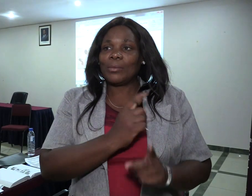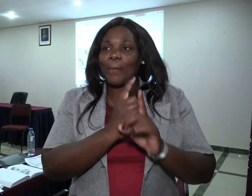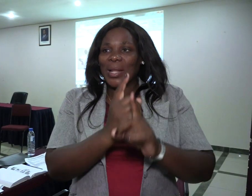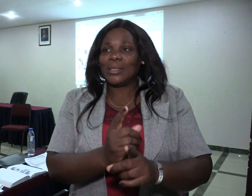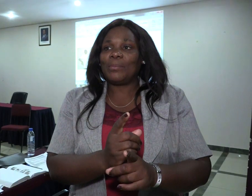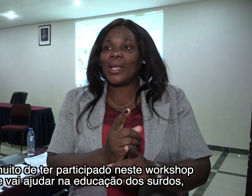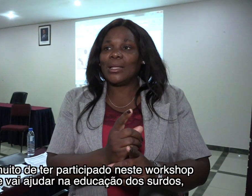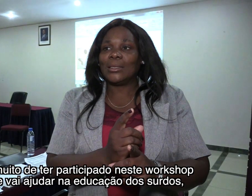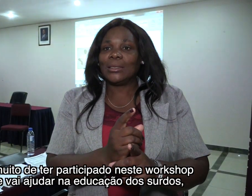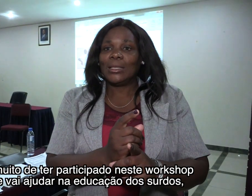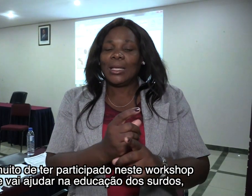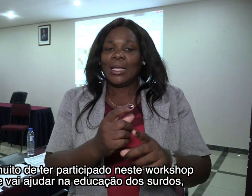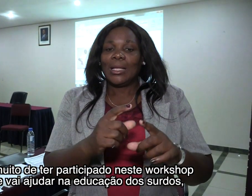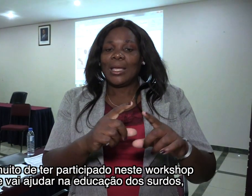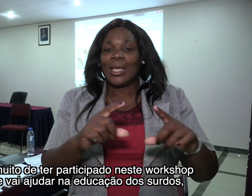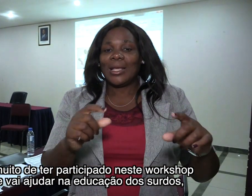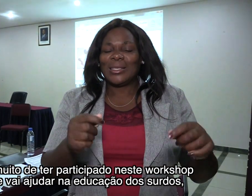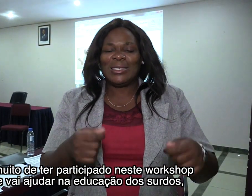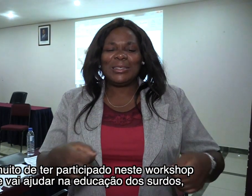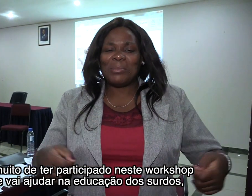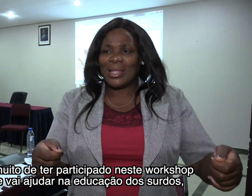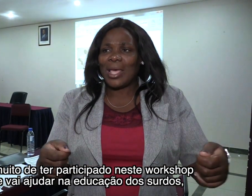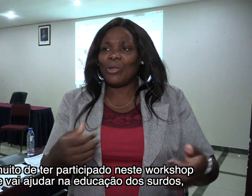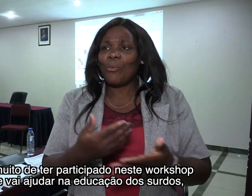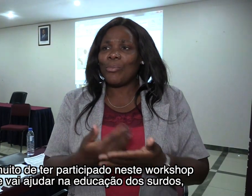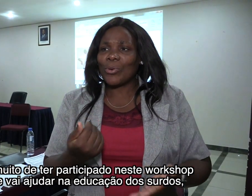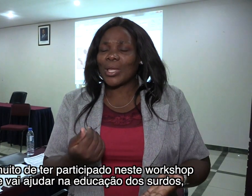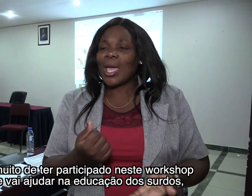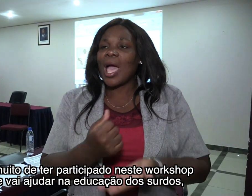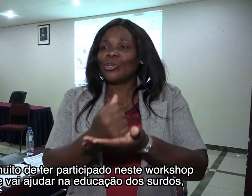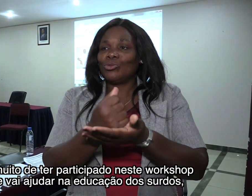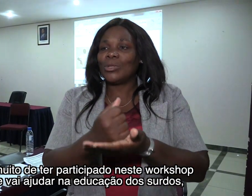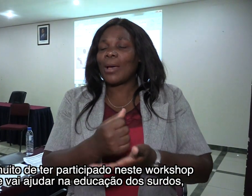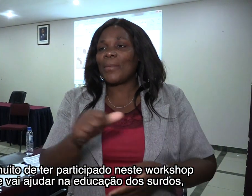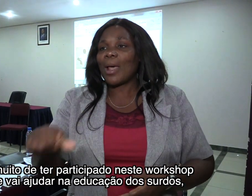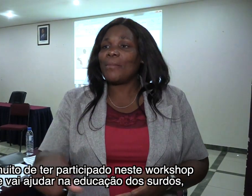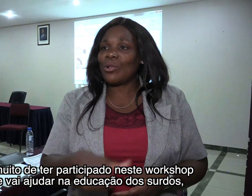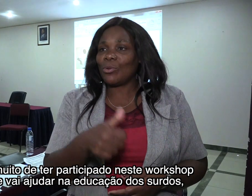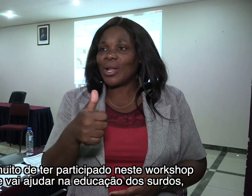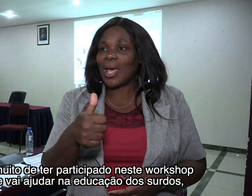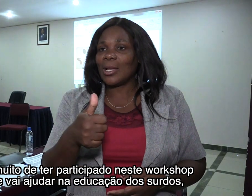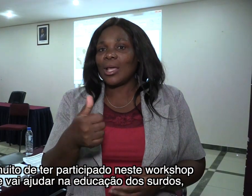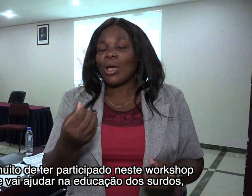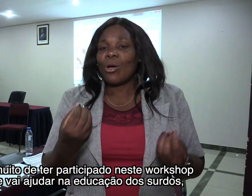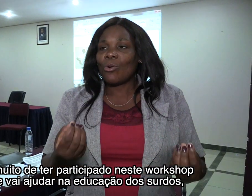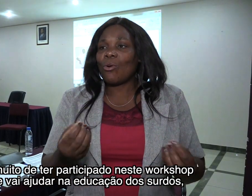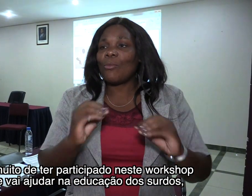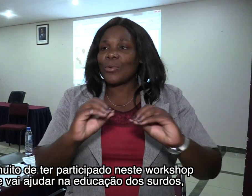Gostei muito por ter participado neste workshop porque vai ajudar na educação dos